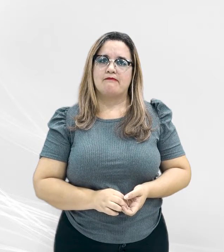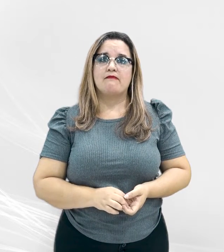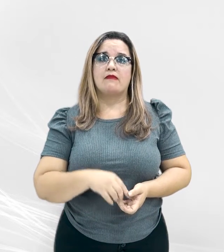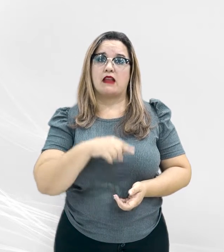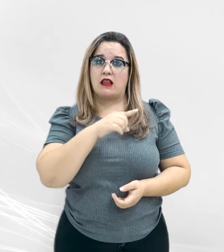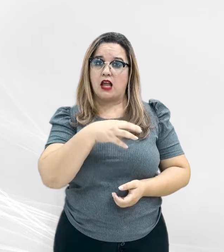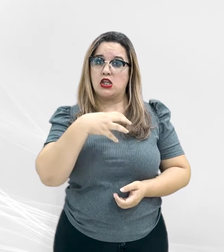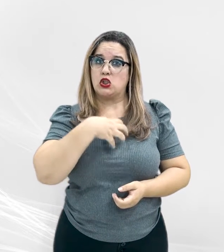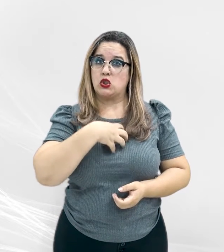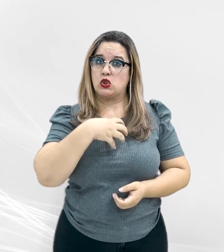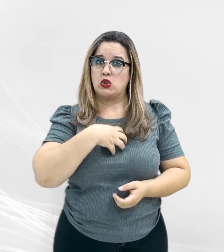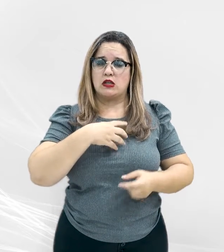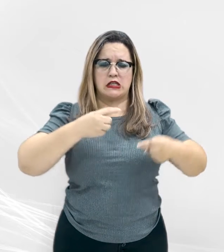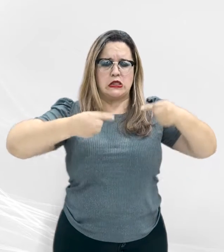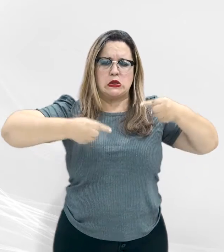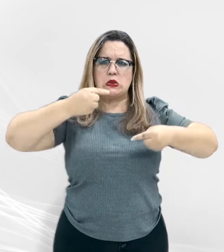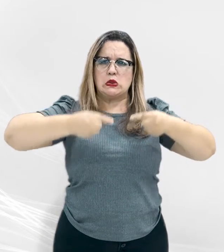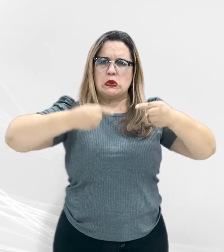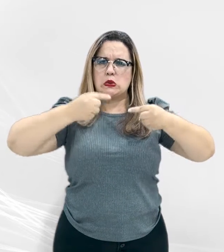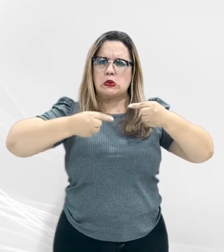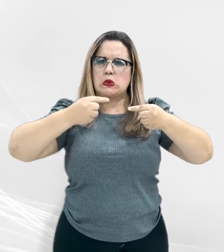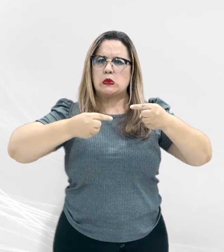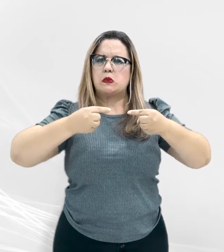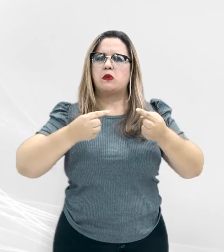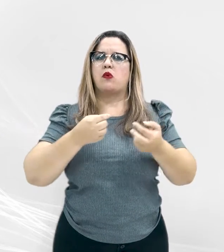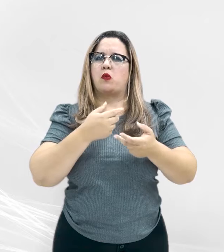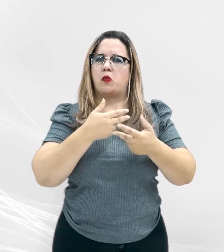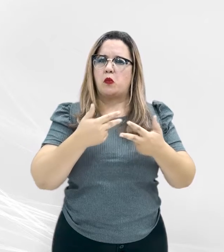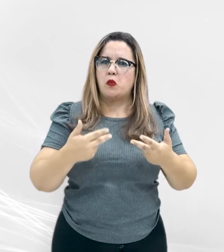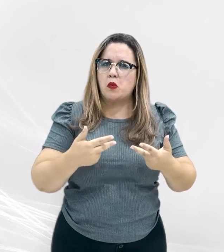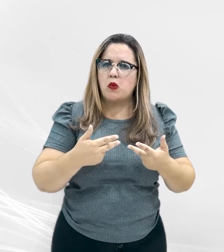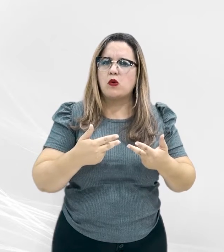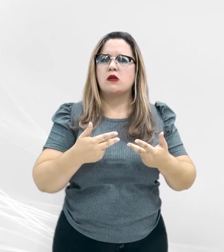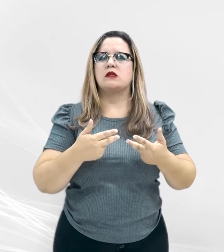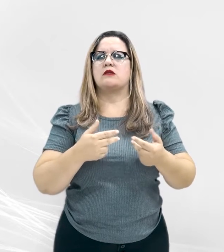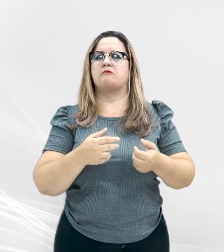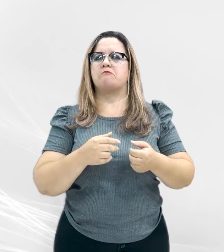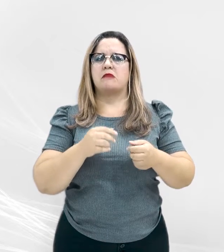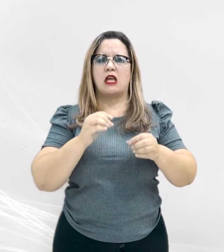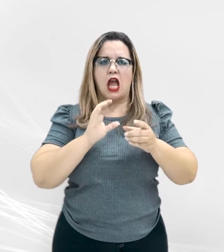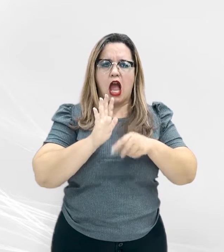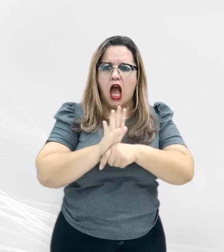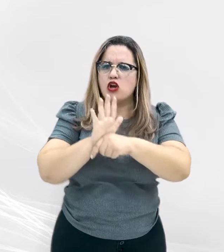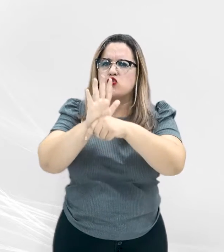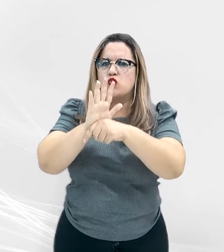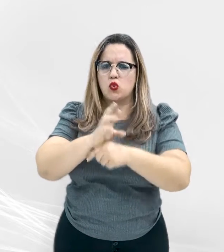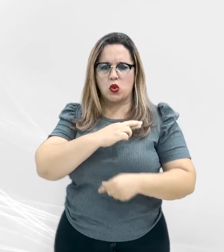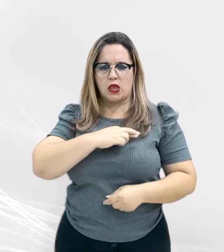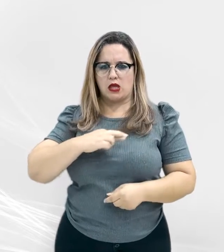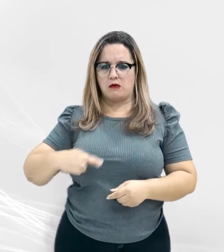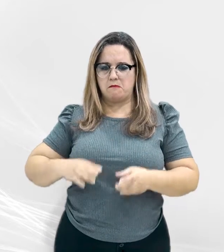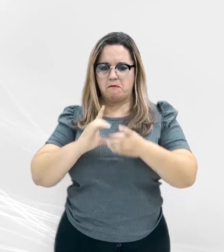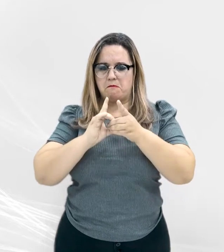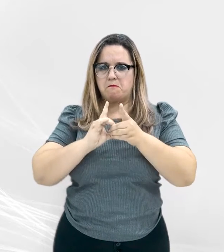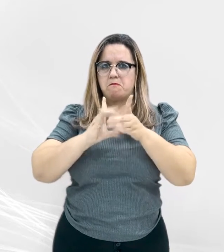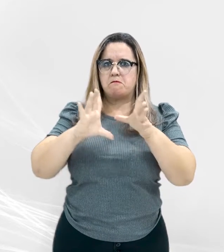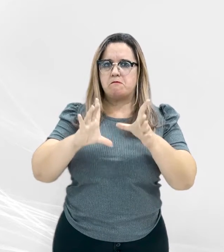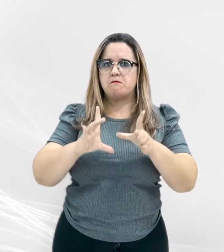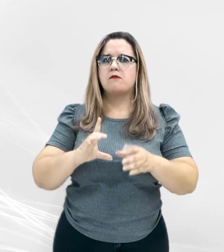Nesse sentido, debates sobre os instrumentos e instituições que consubstanciam a democracia, em que pese sejam